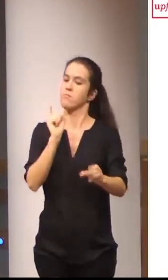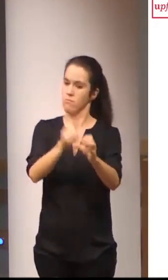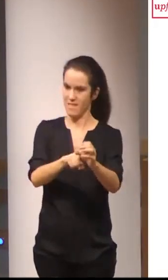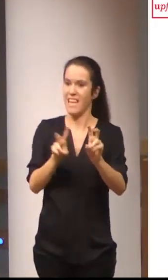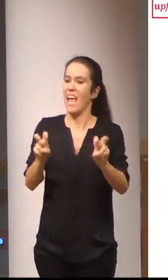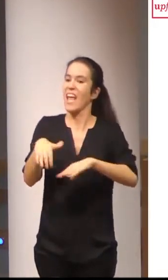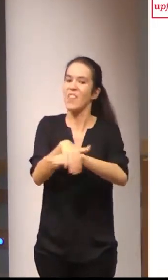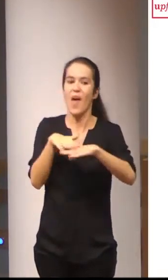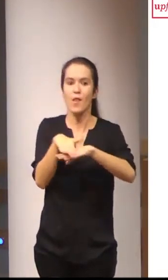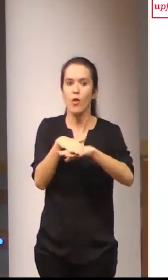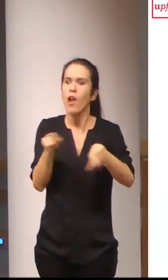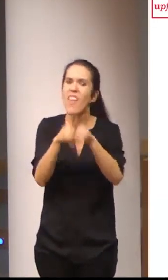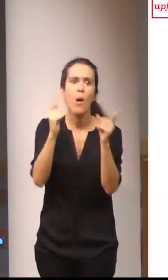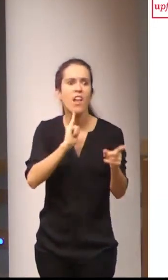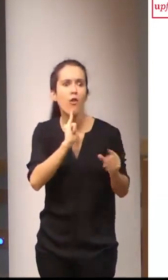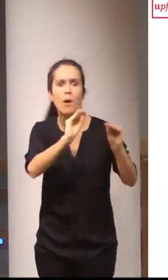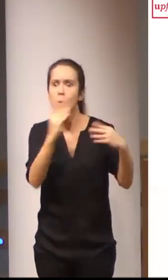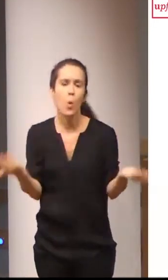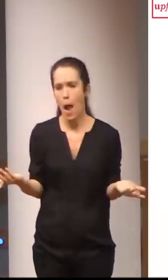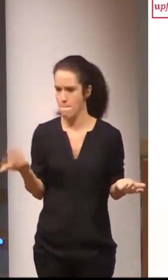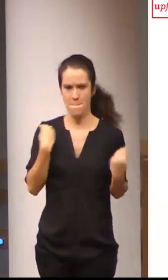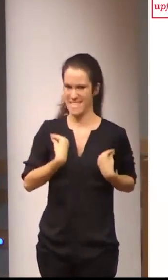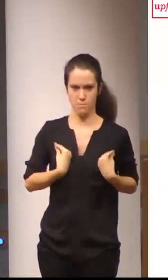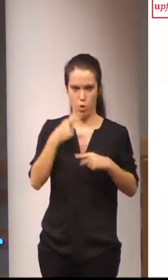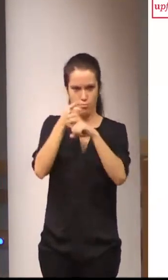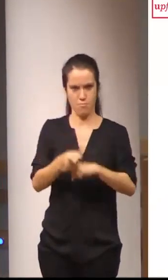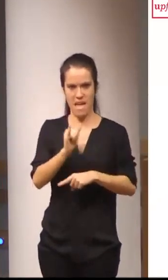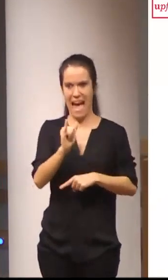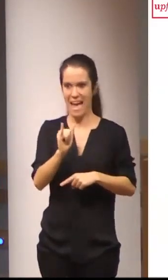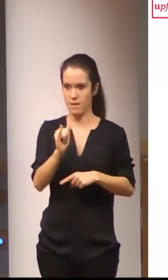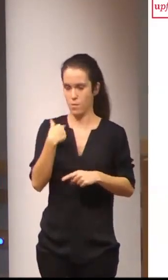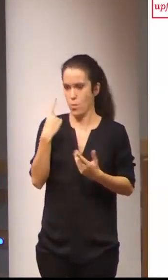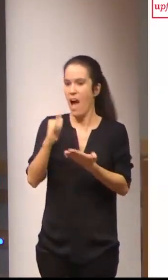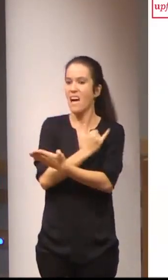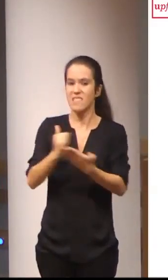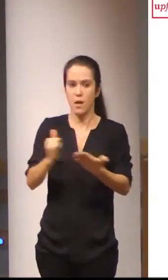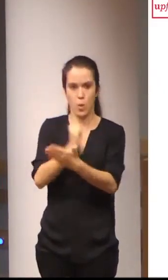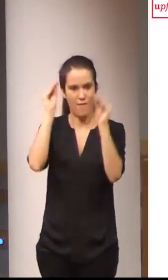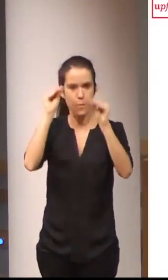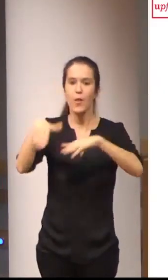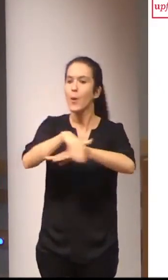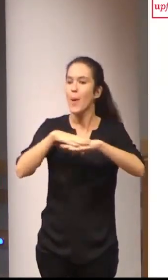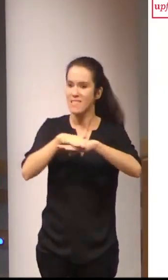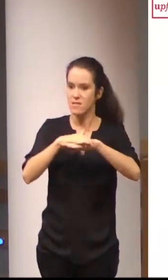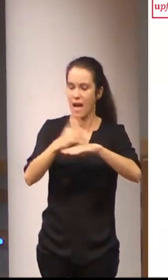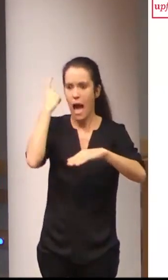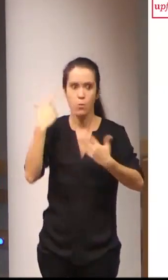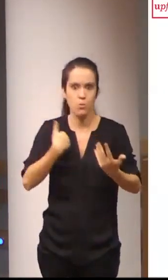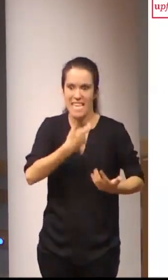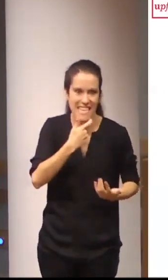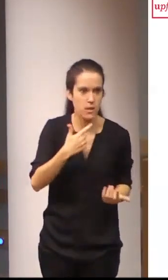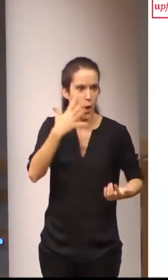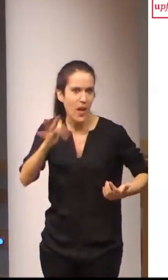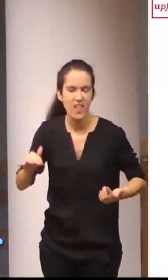con independencia del idioma que tengan es decir la cursan dentro de unha asignatura de formación básica los alumnos de inglés de